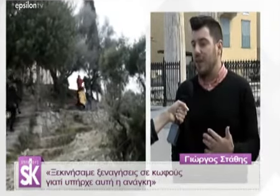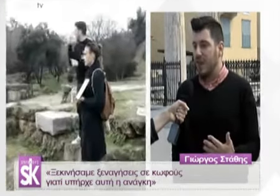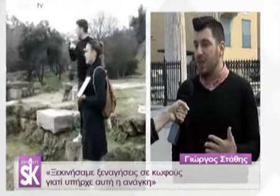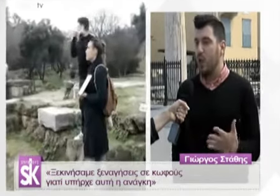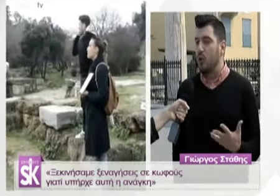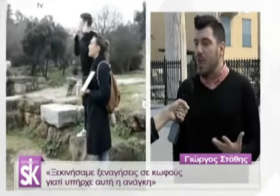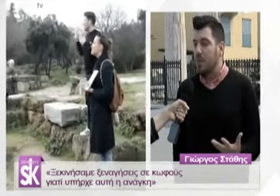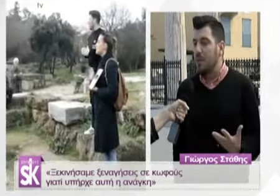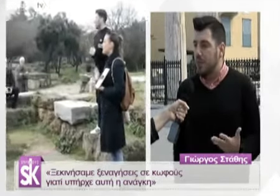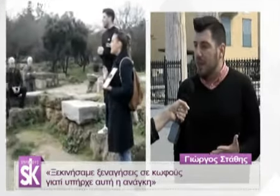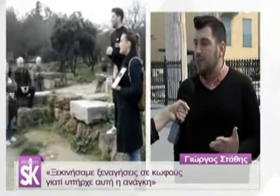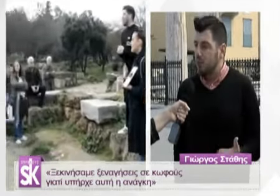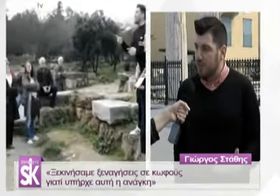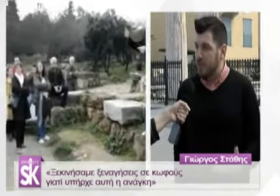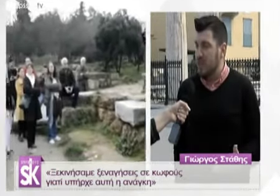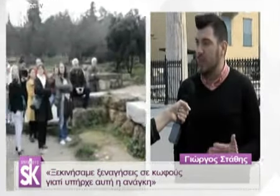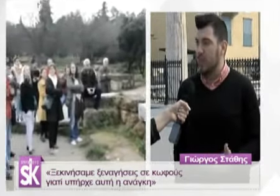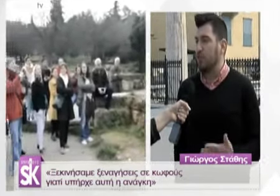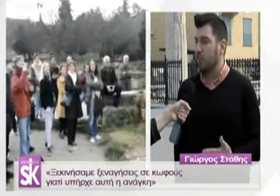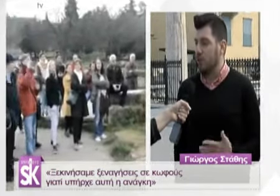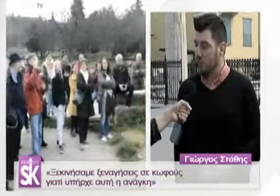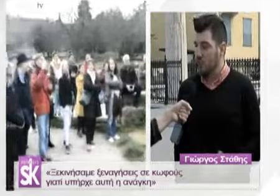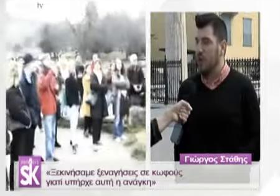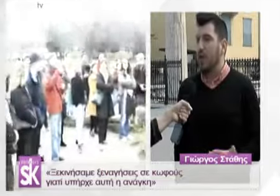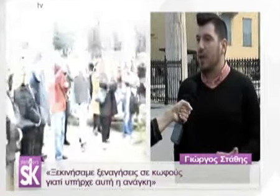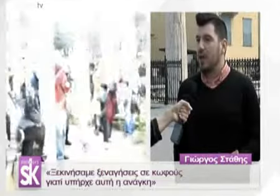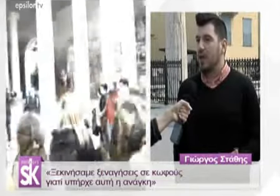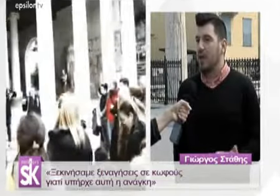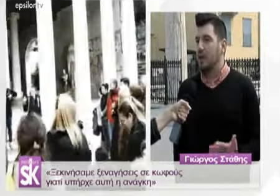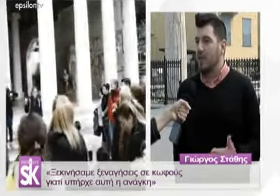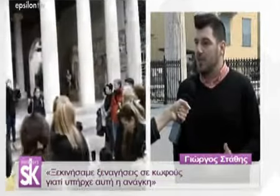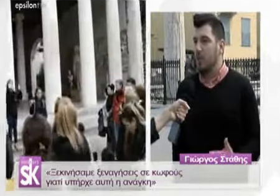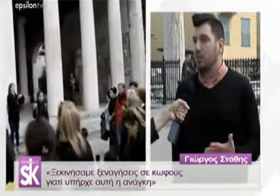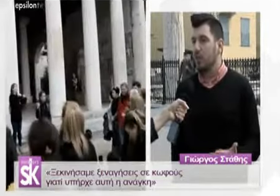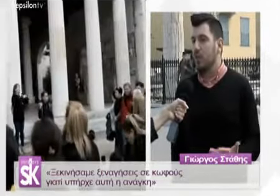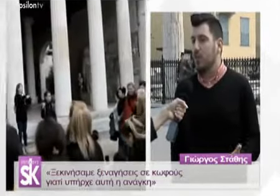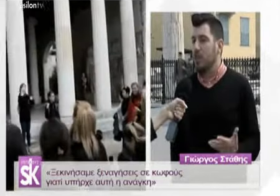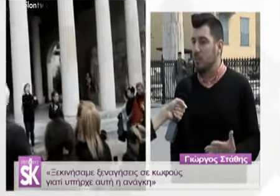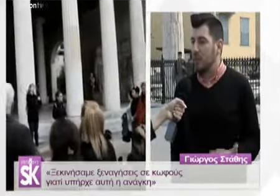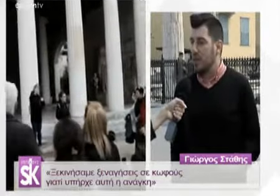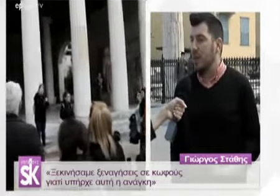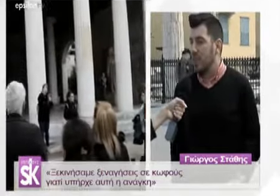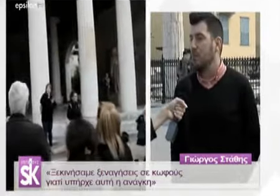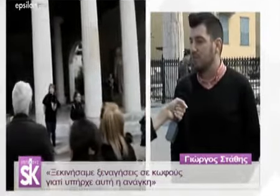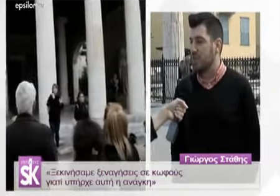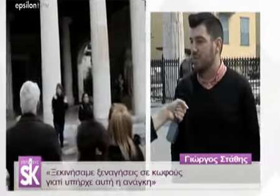ανάγκη ότι έπρεπε να υπάρχει πρόσβαση και για αυτό το κοινό, σκεφτήκαμε ότι γιατί όχι και στα πολιτιστικά να υπάρχει πρόσβαση.